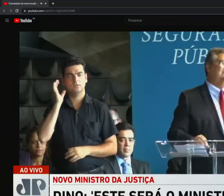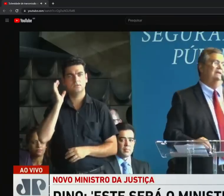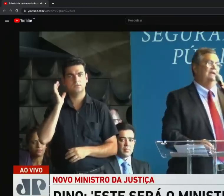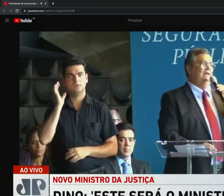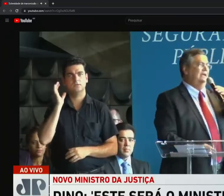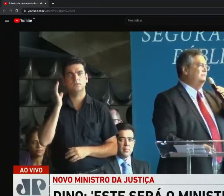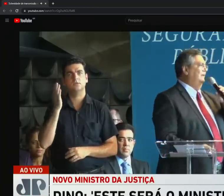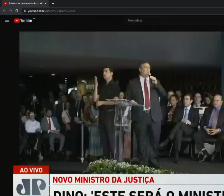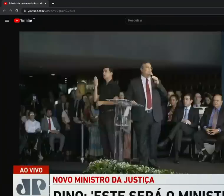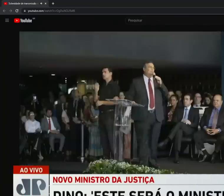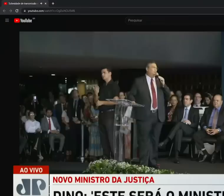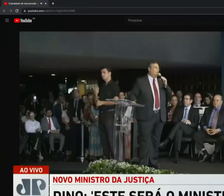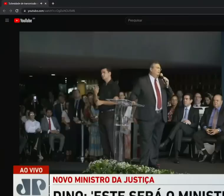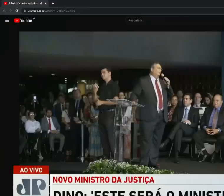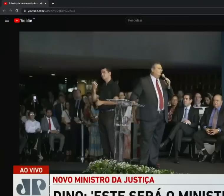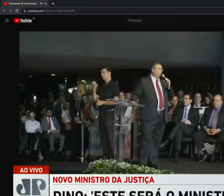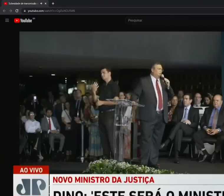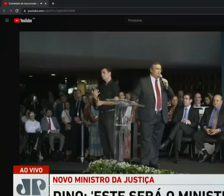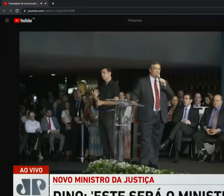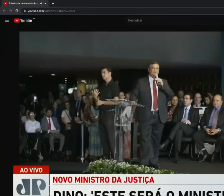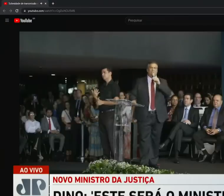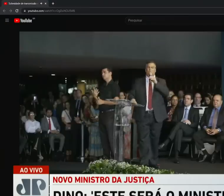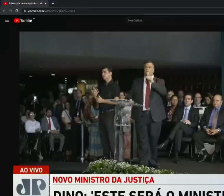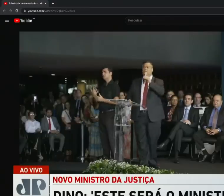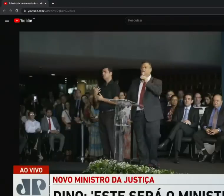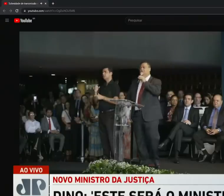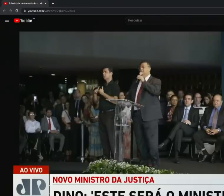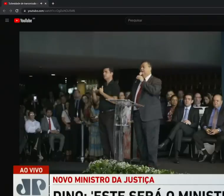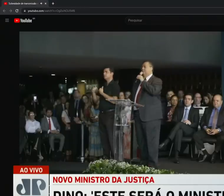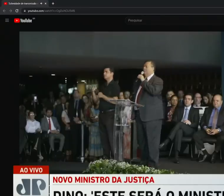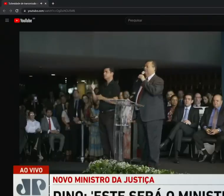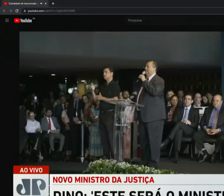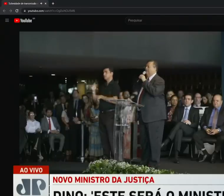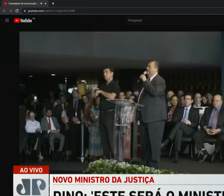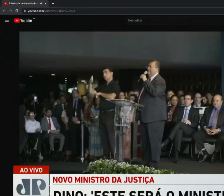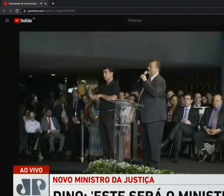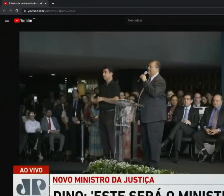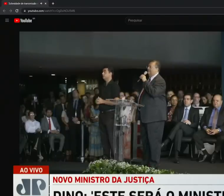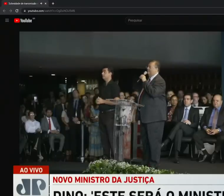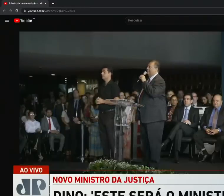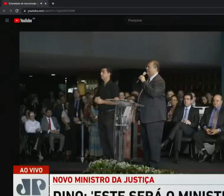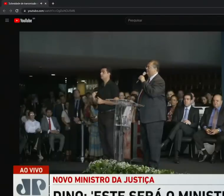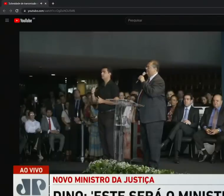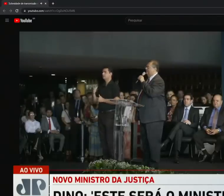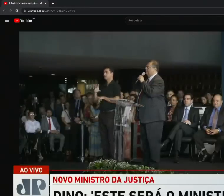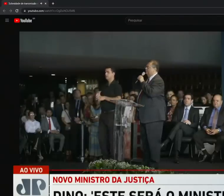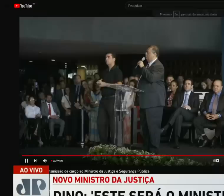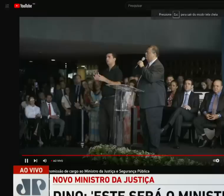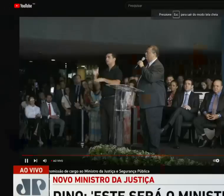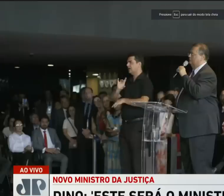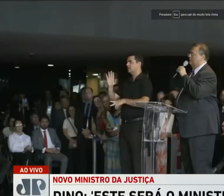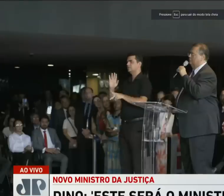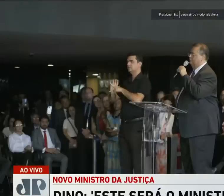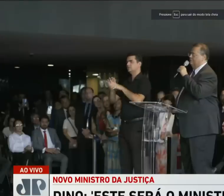certeza que respeitamos muito aquilo que consta do artigo 2º da Constituição da República acerca da independência das